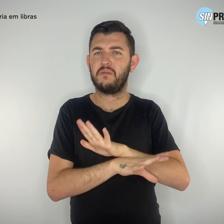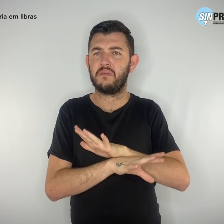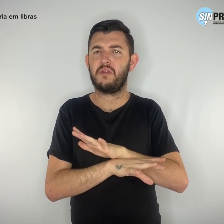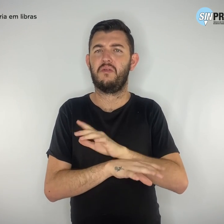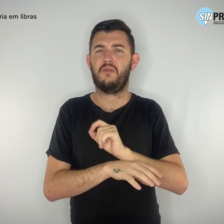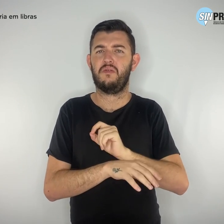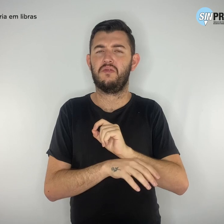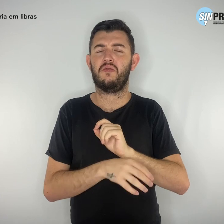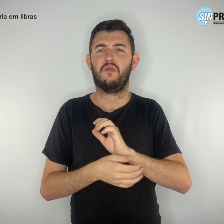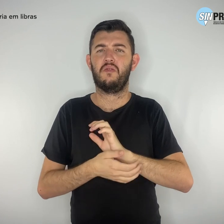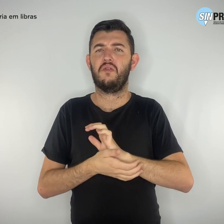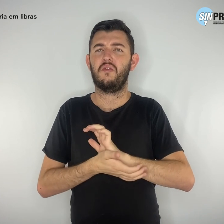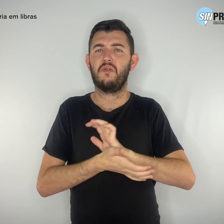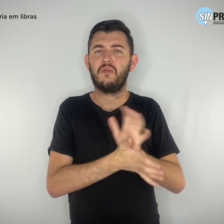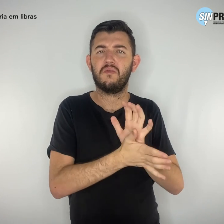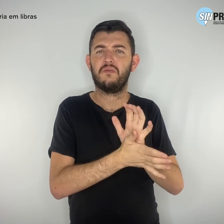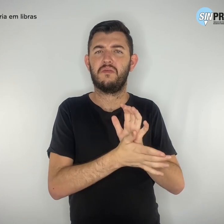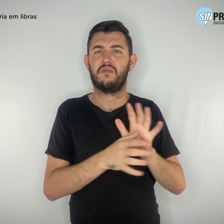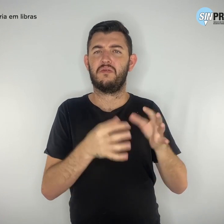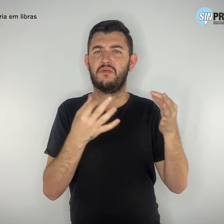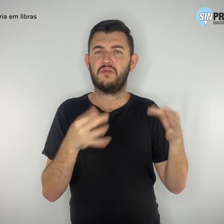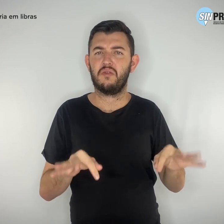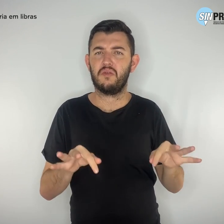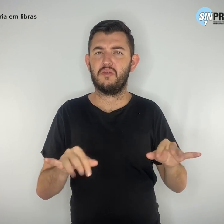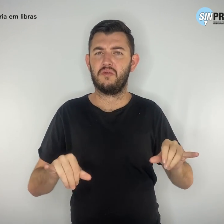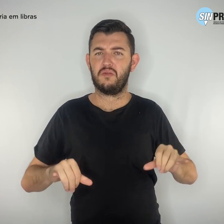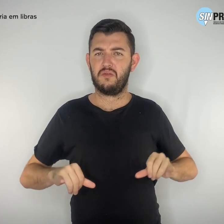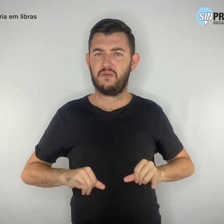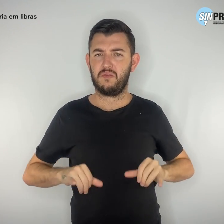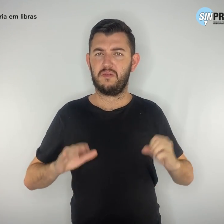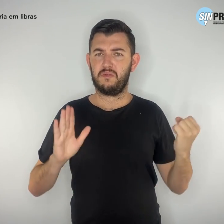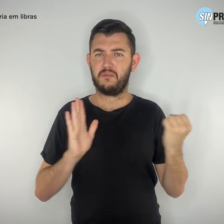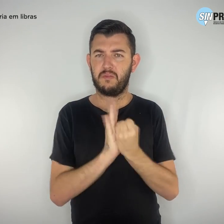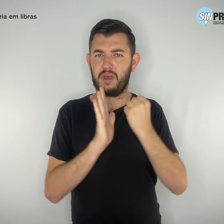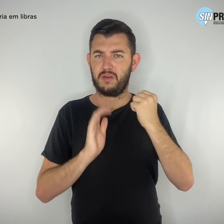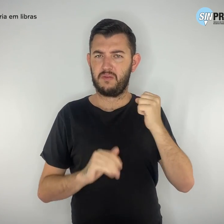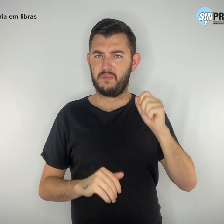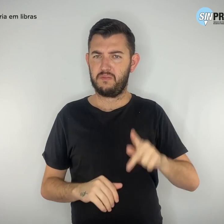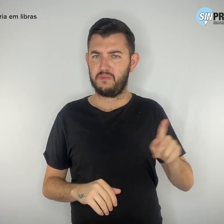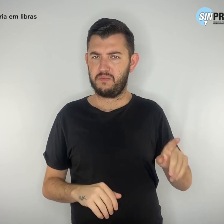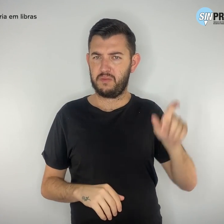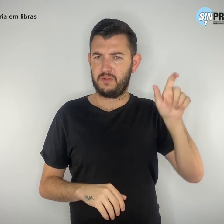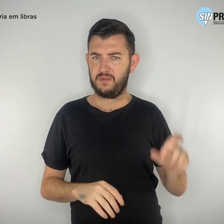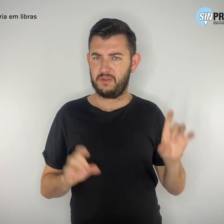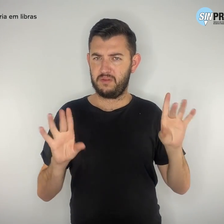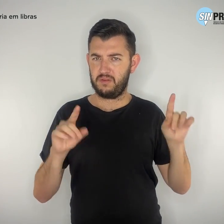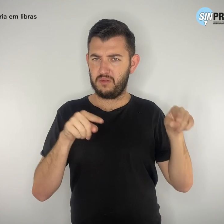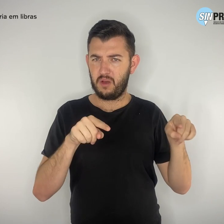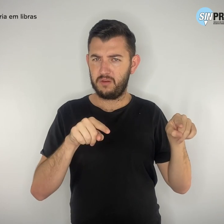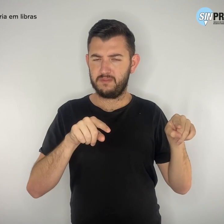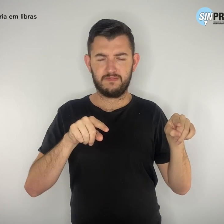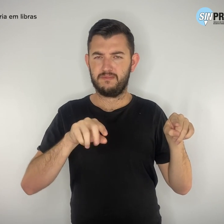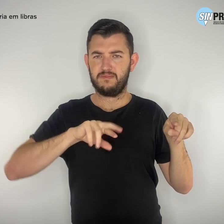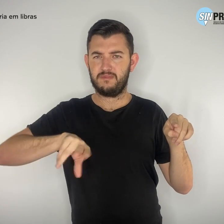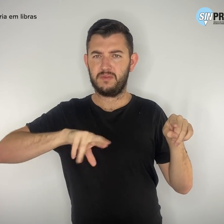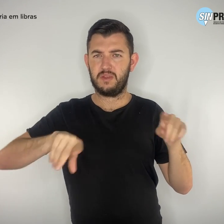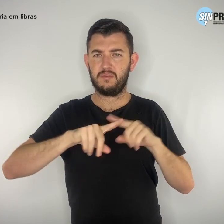sofrimento e da dor que marcou não só a professora, mas também todos que viveram a cena